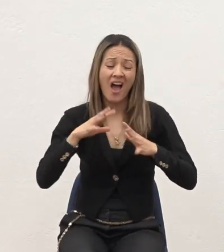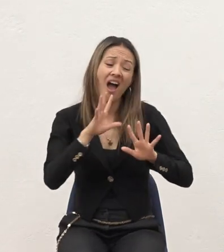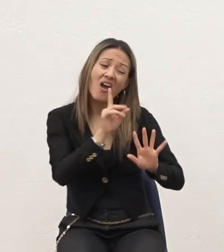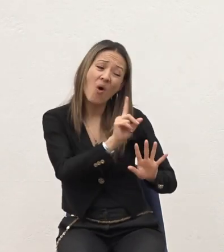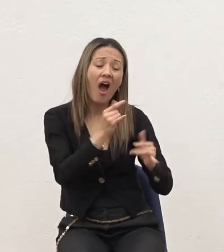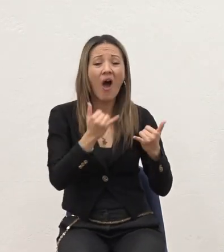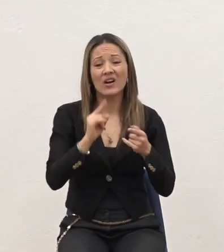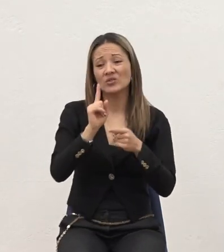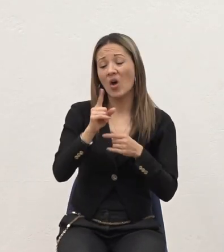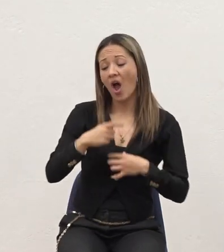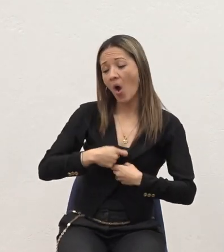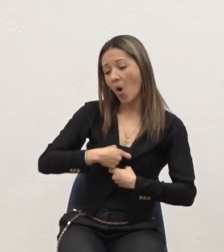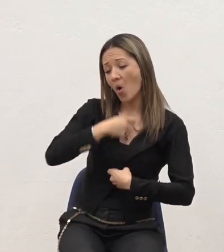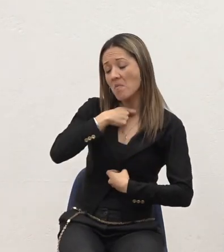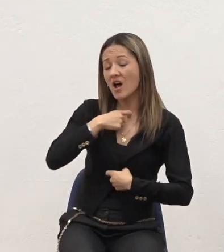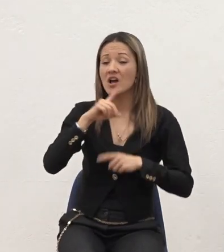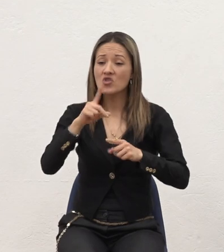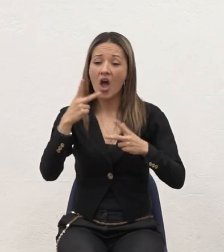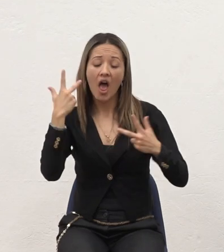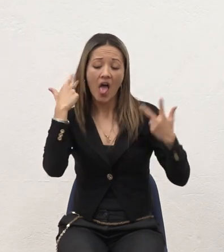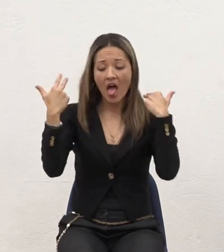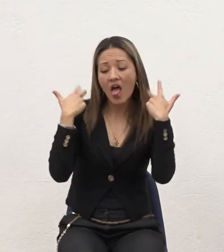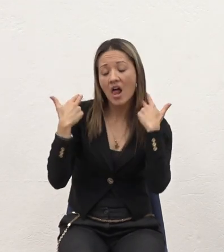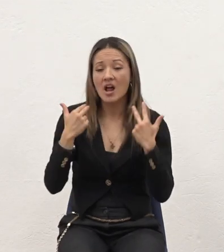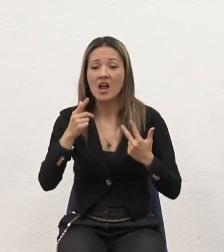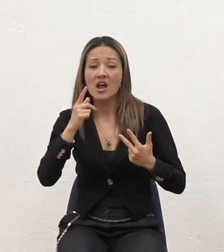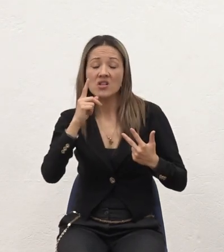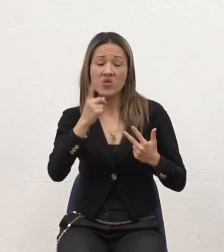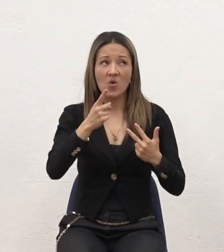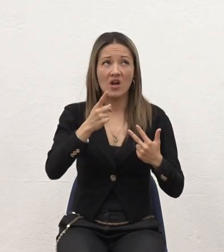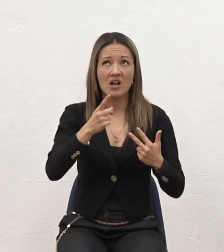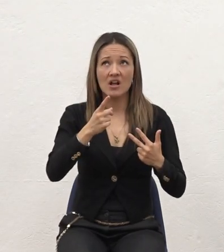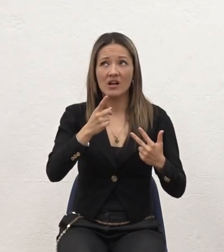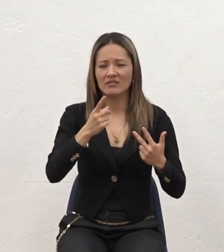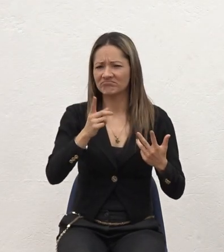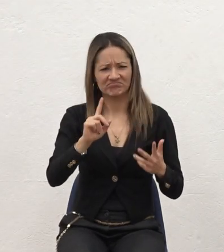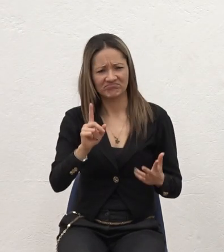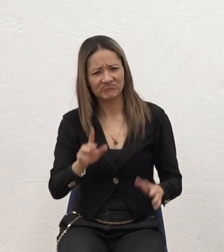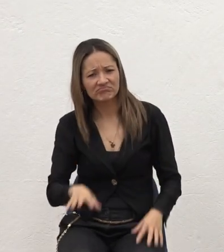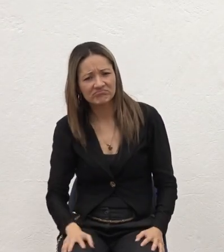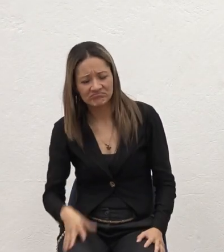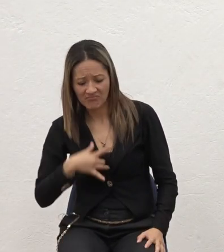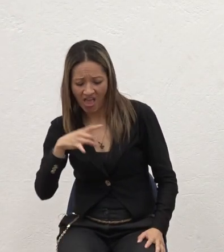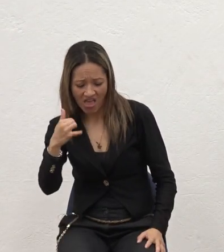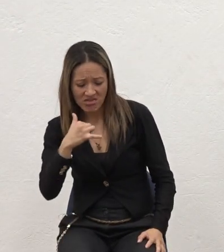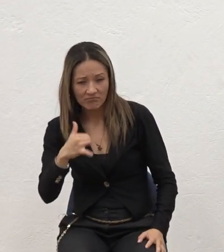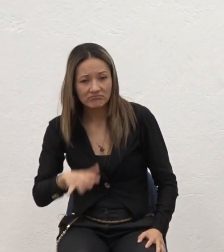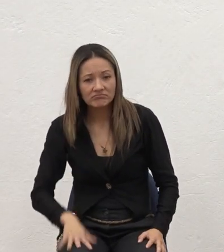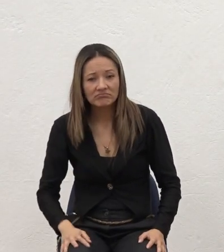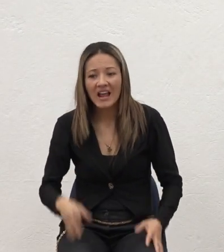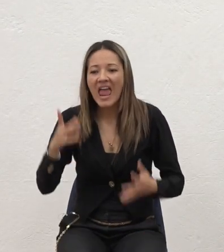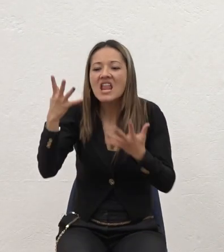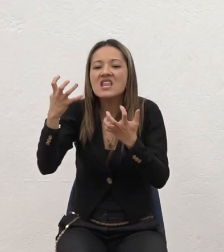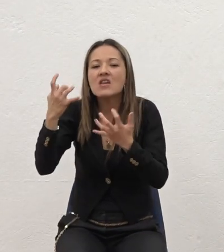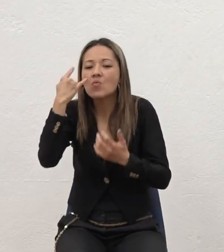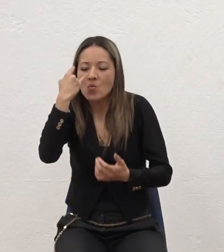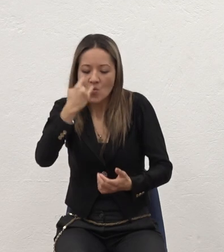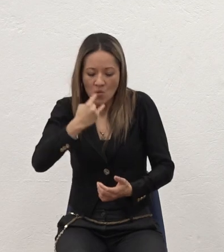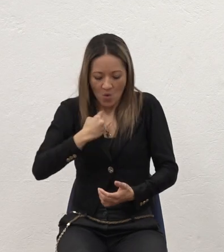Ponerme corbata Y me toca Cortarme el pelo Y me toca No El Señor Quiere ese corazón Él no le